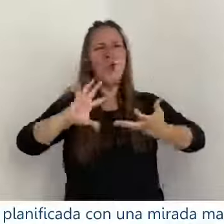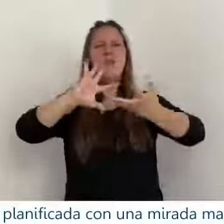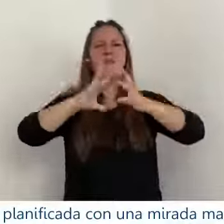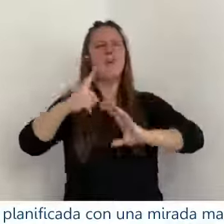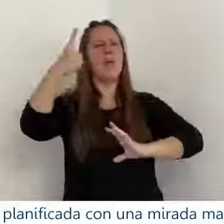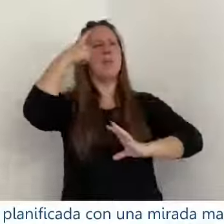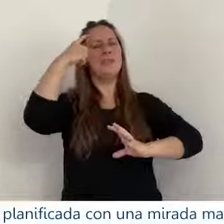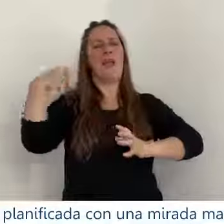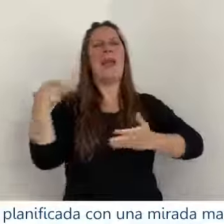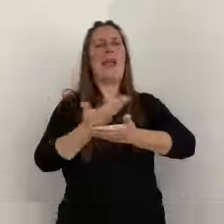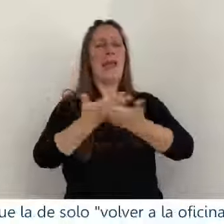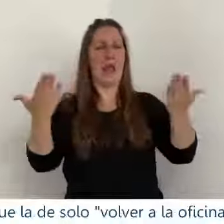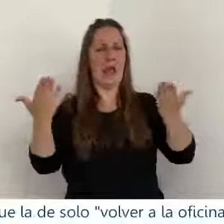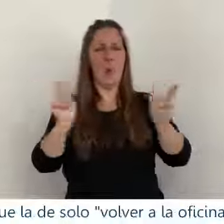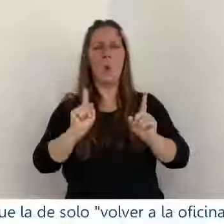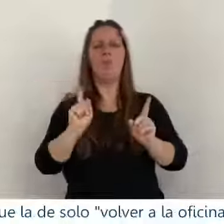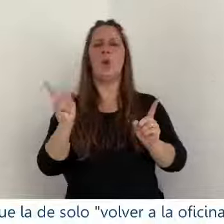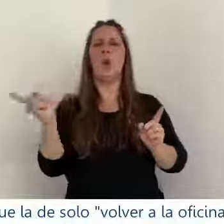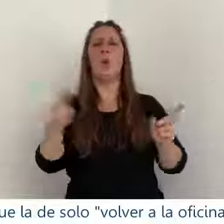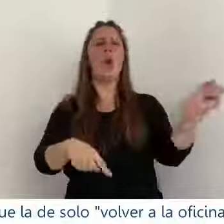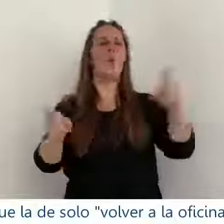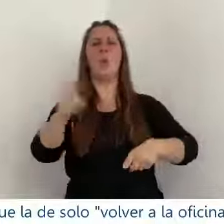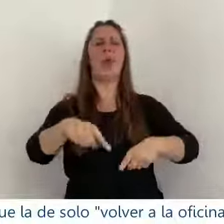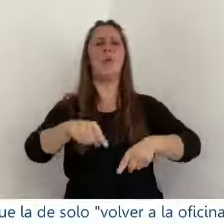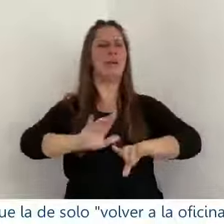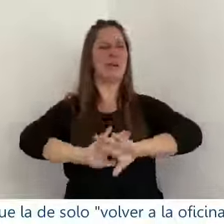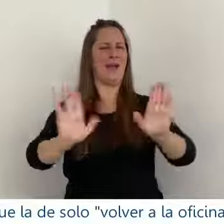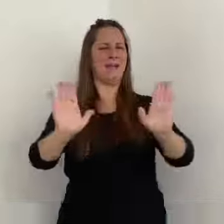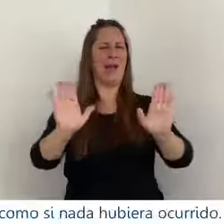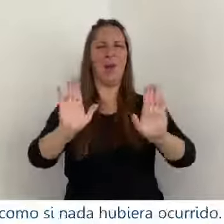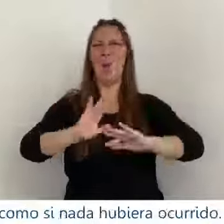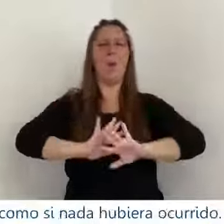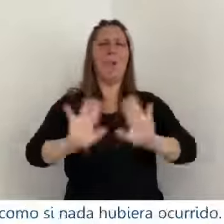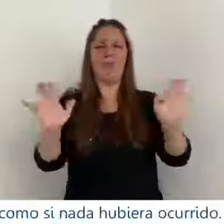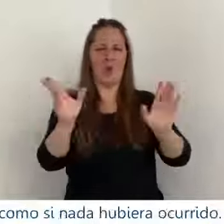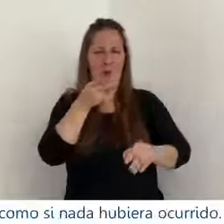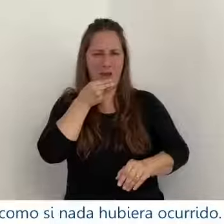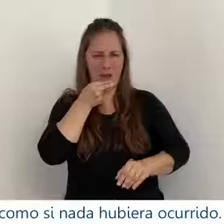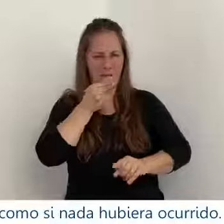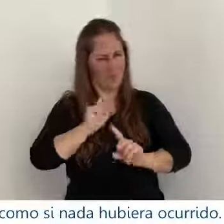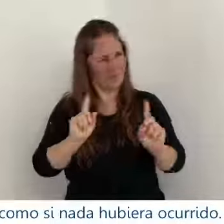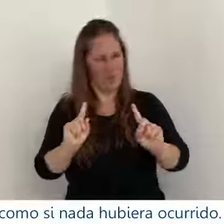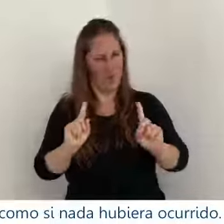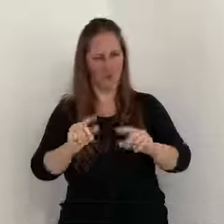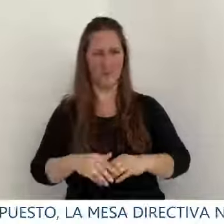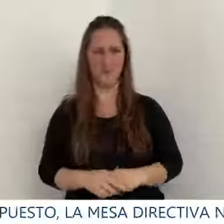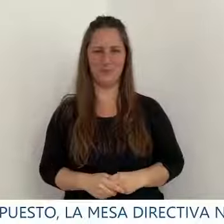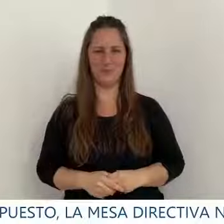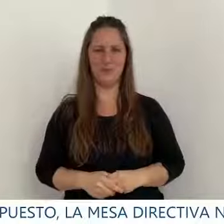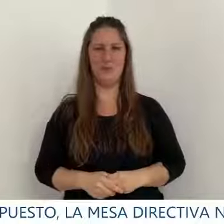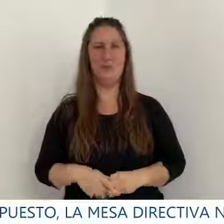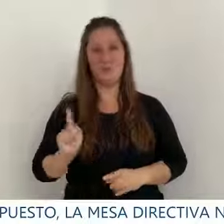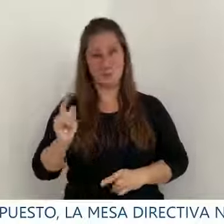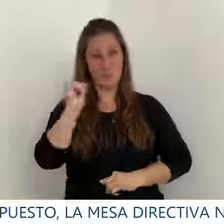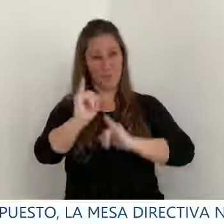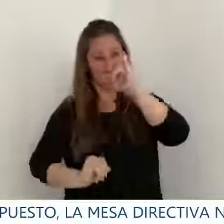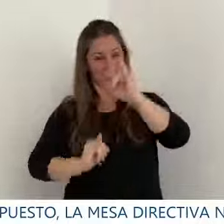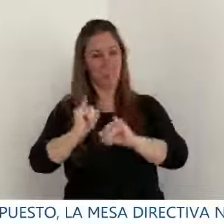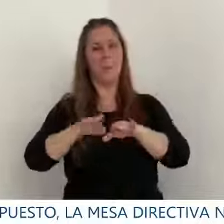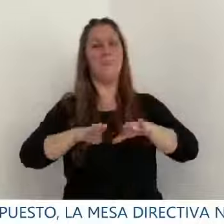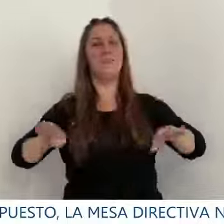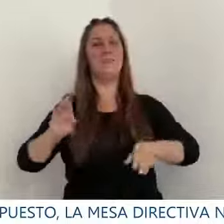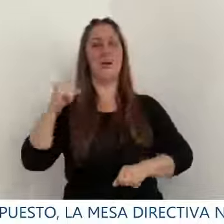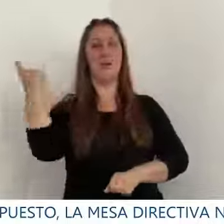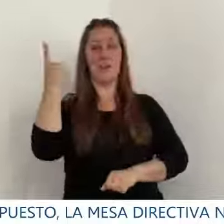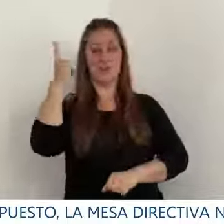mirada más amplia que la de solo volver a la oficina como si nada hubiera ocurrido Por lo expuesto, la Mesa